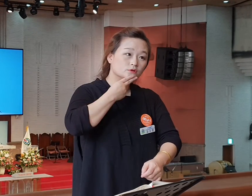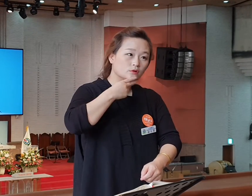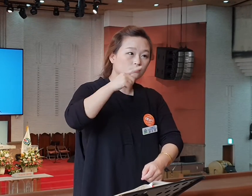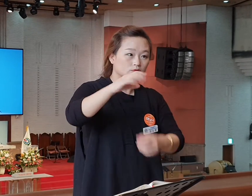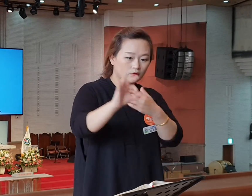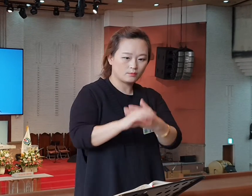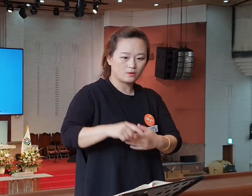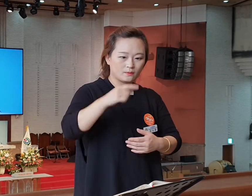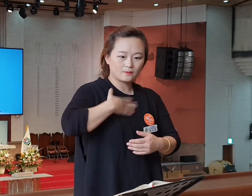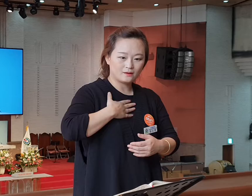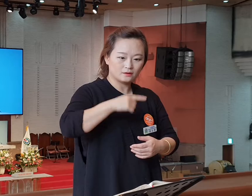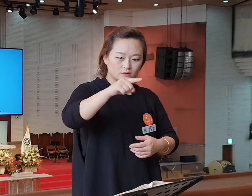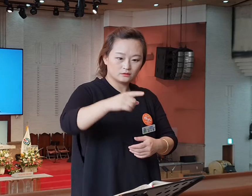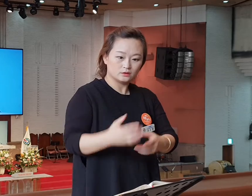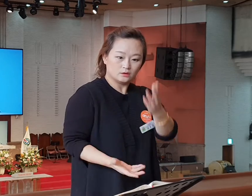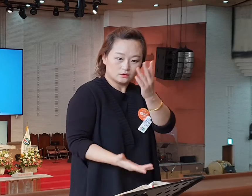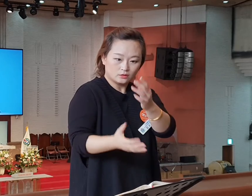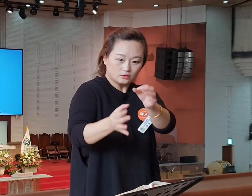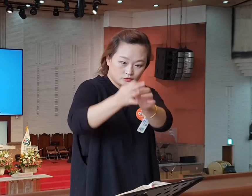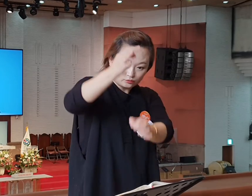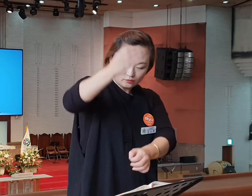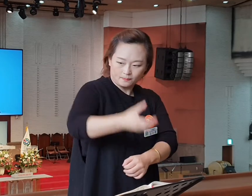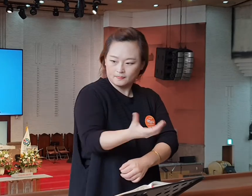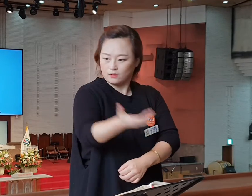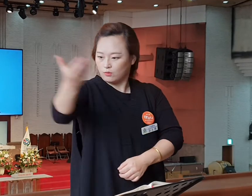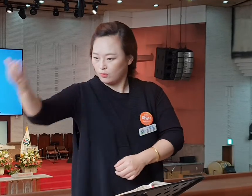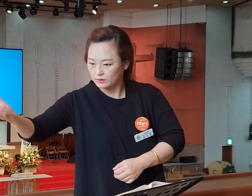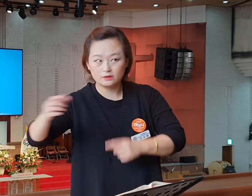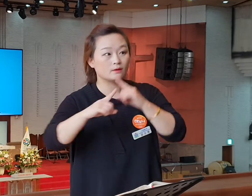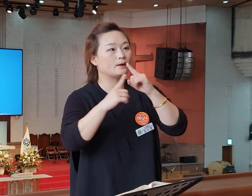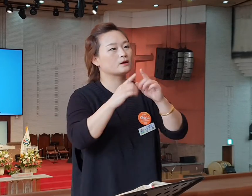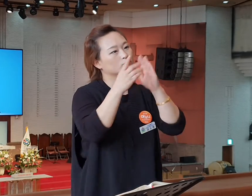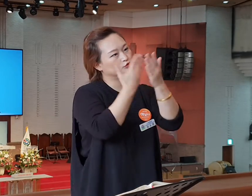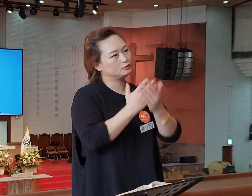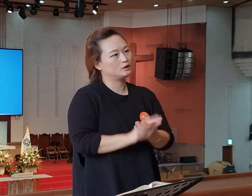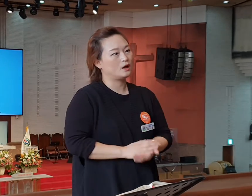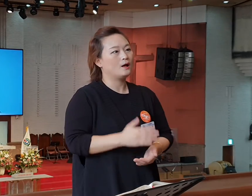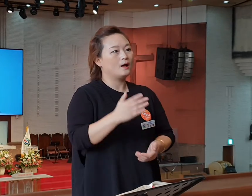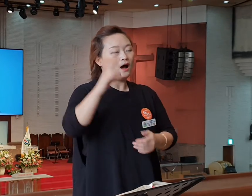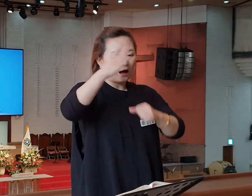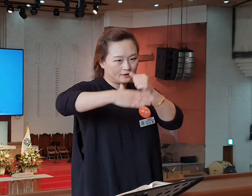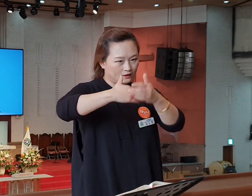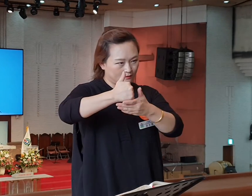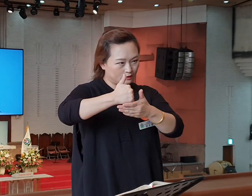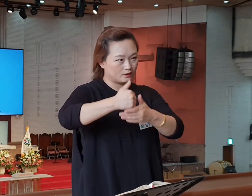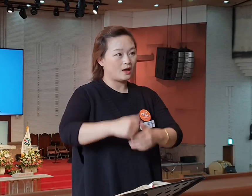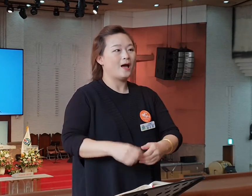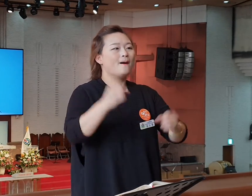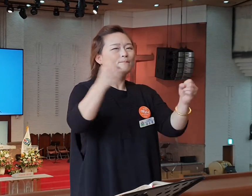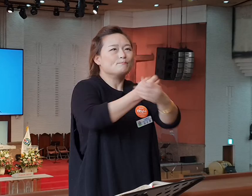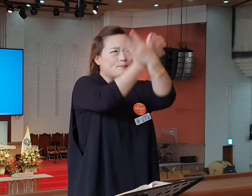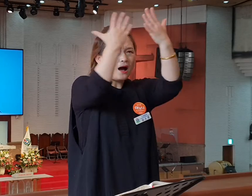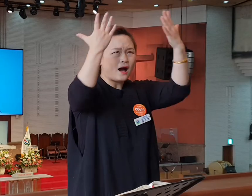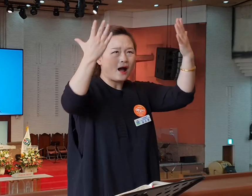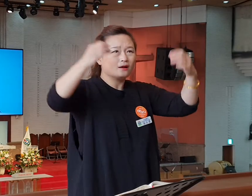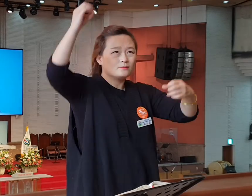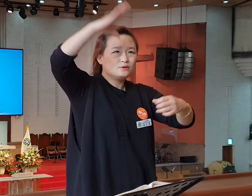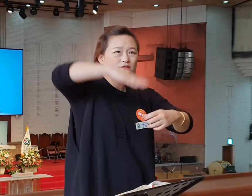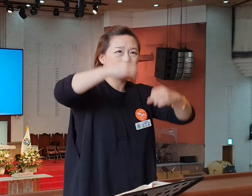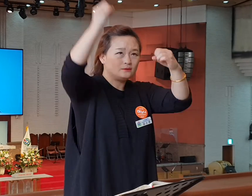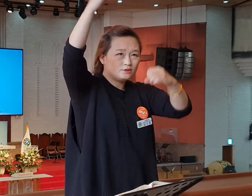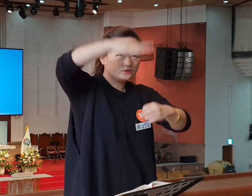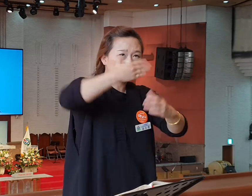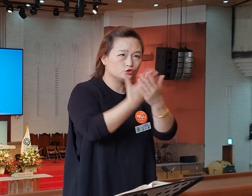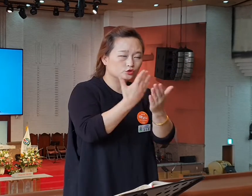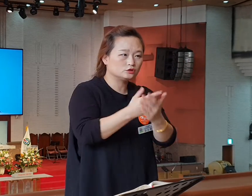거한대요. 이 얘기는 다시 말하면 나는 밝은 불을 비추는 교회. 그 가운데 있다요. 만약에 교회가 그걸 감당